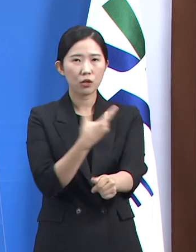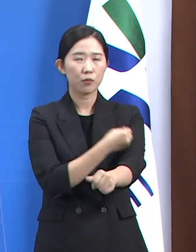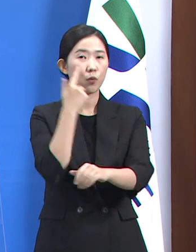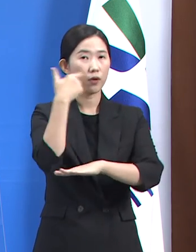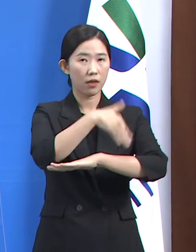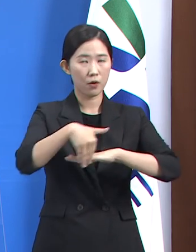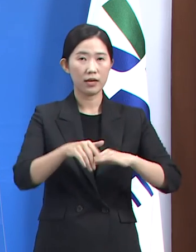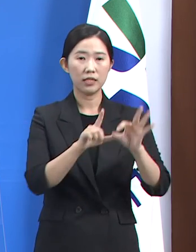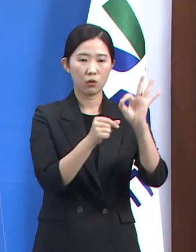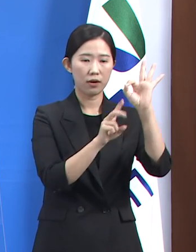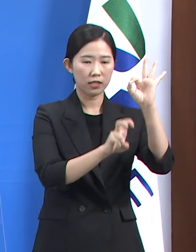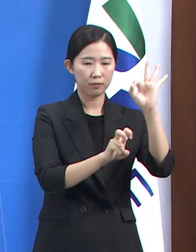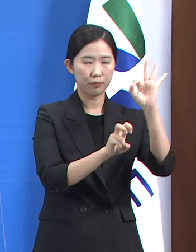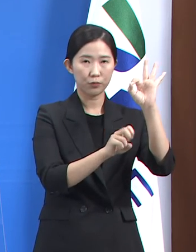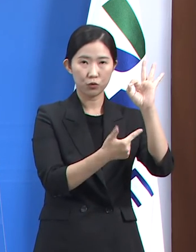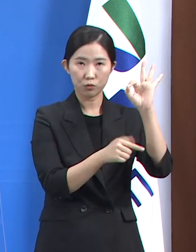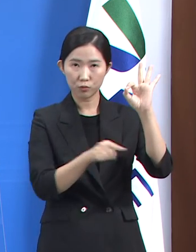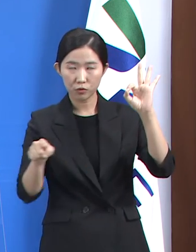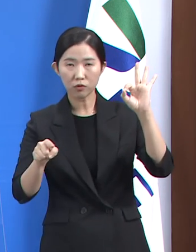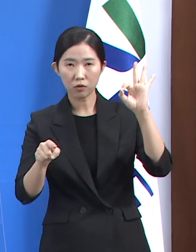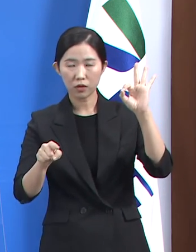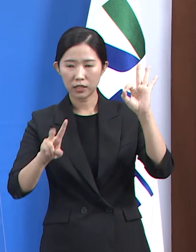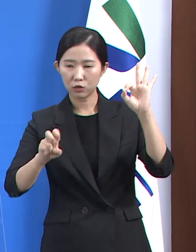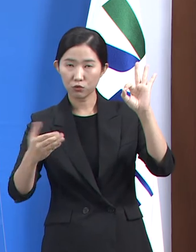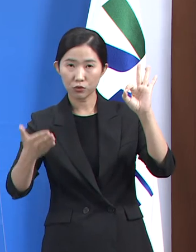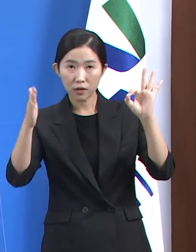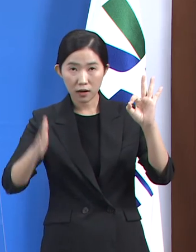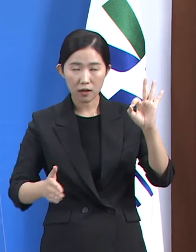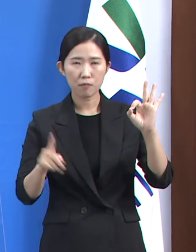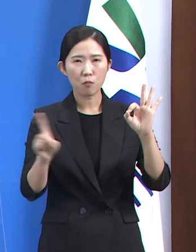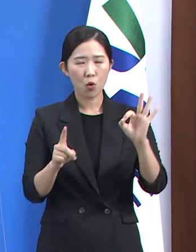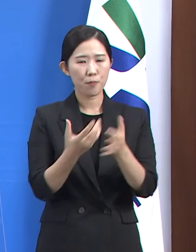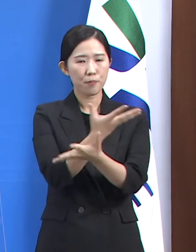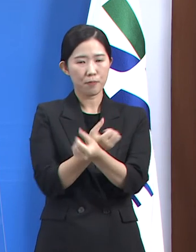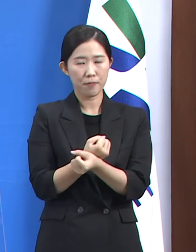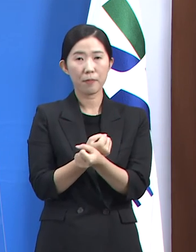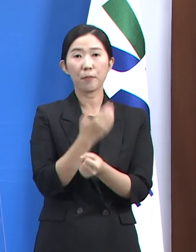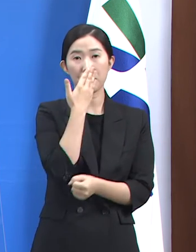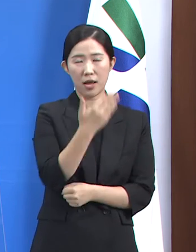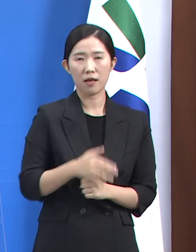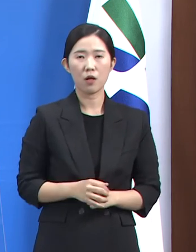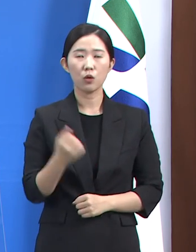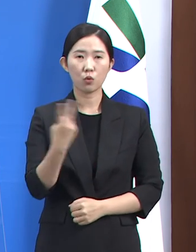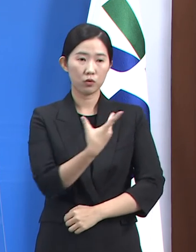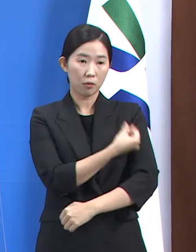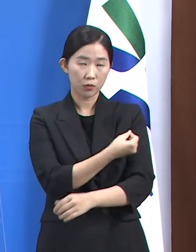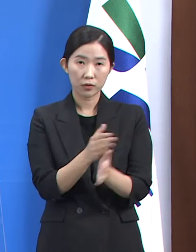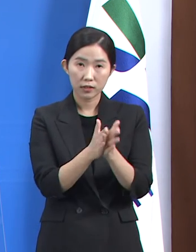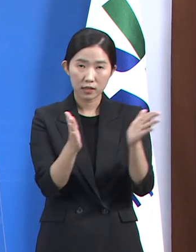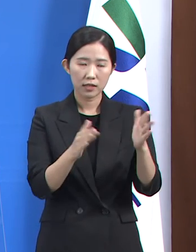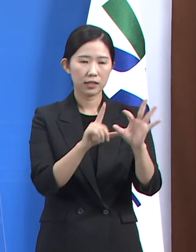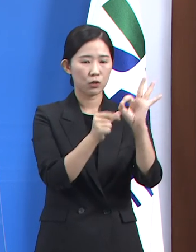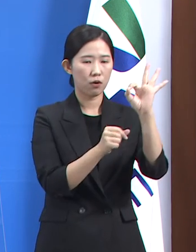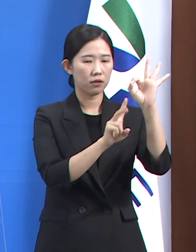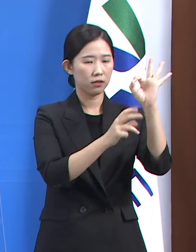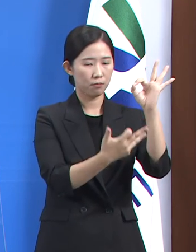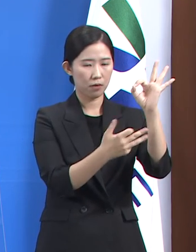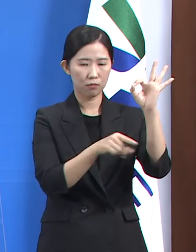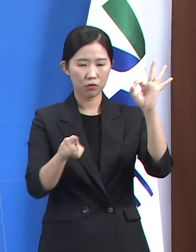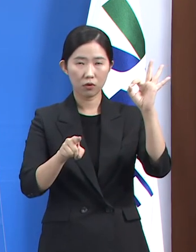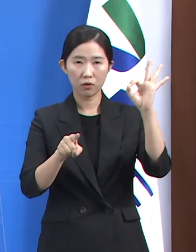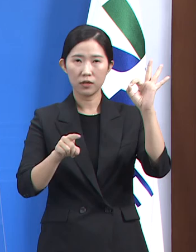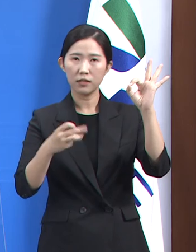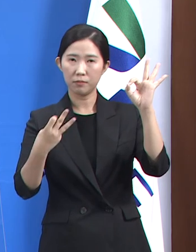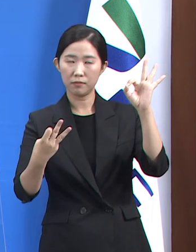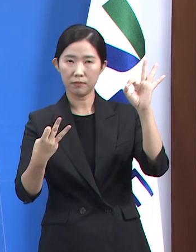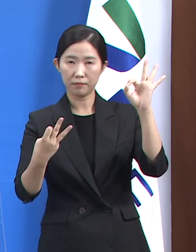5일부터 29일까지는 16세에서 17세 대상 사전 예약이 진행되며 접종은 10월 18일부터 11월 13일까지